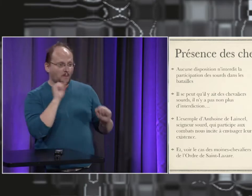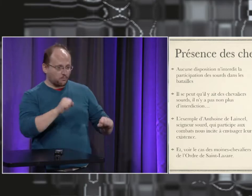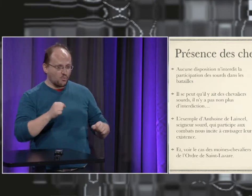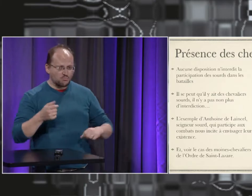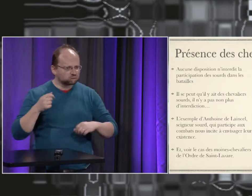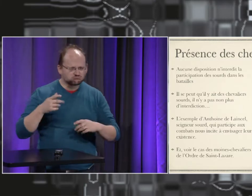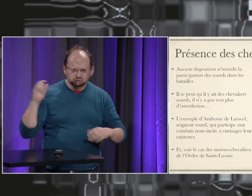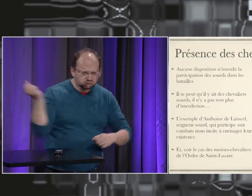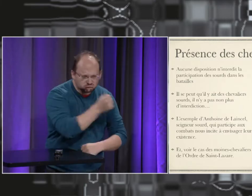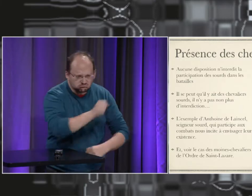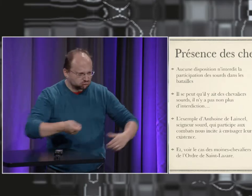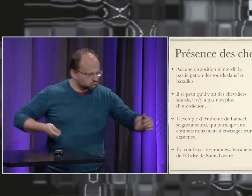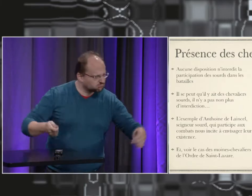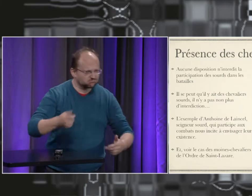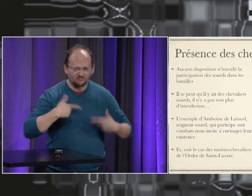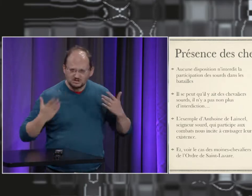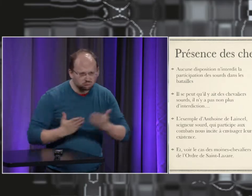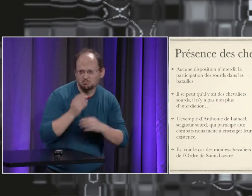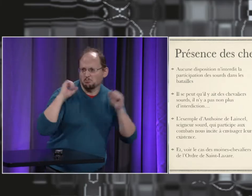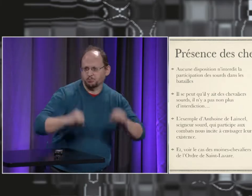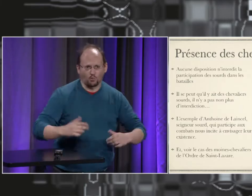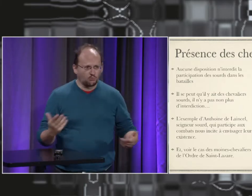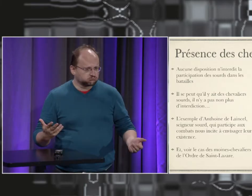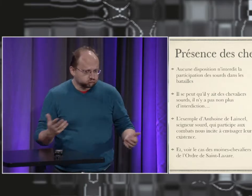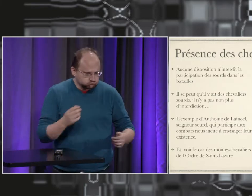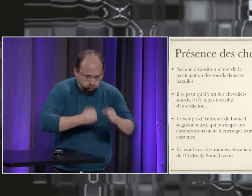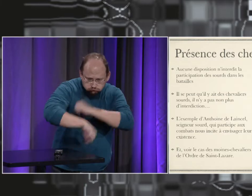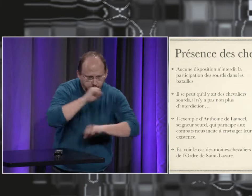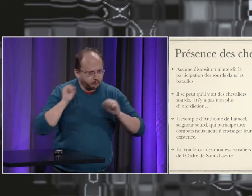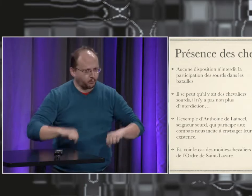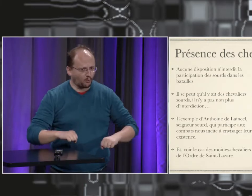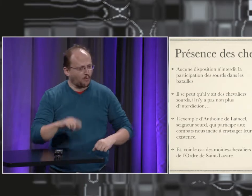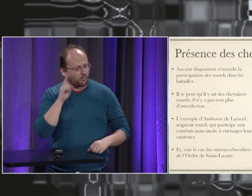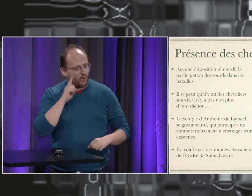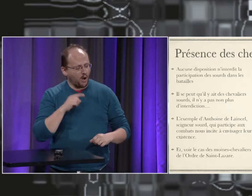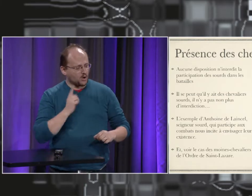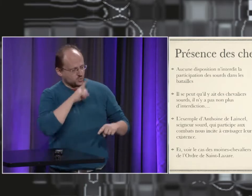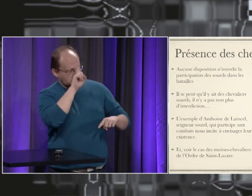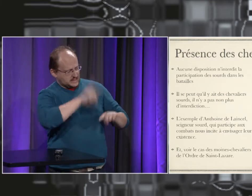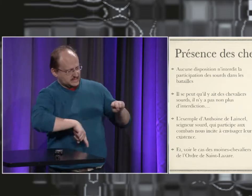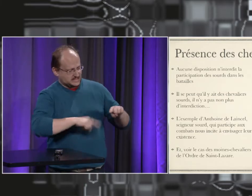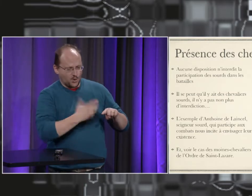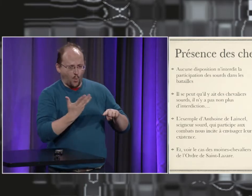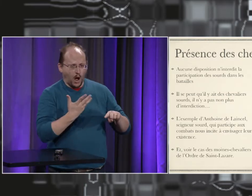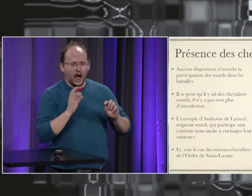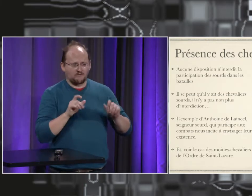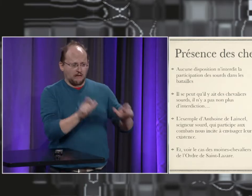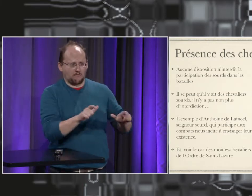il y avait des à mon avis il y avait des chevaliers sourds on en a vu un exemple tout à l'heure avec le chevalier de l'Incel il n'y avait aucune